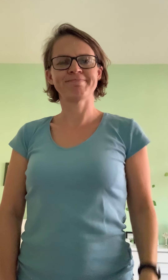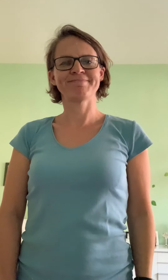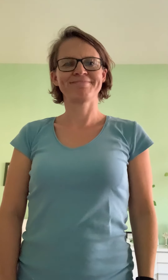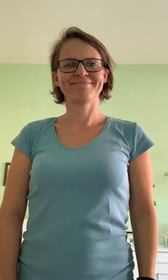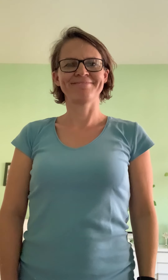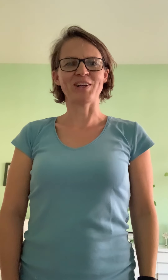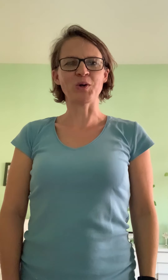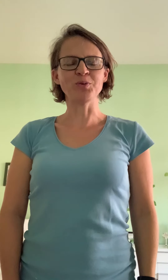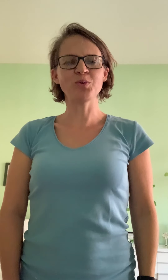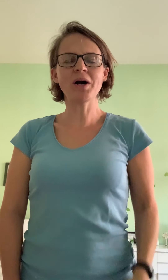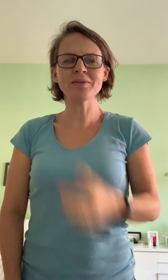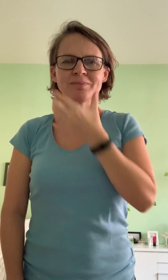Encore une fois.